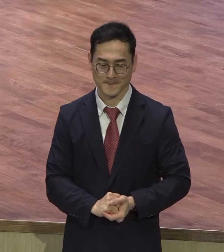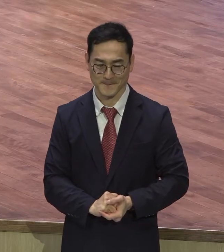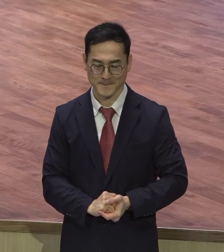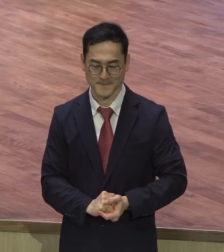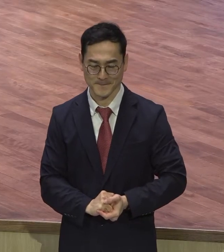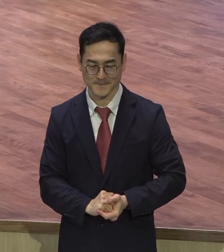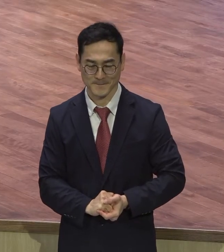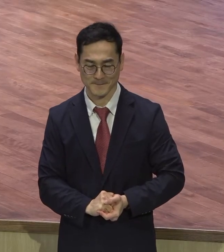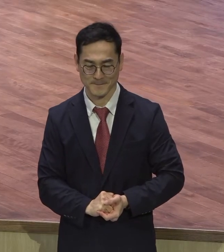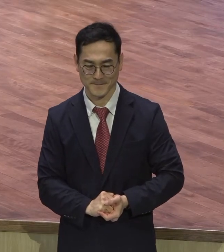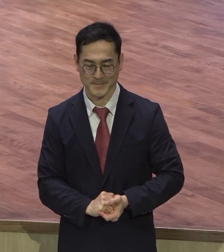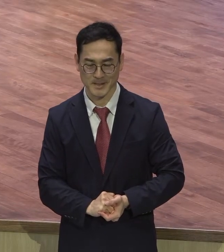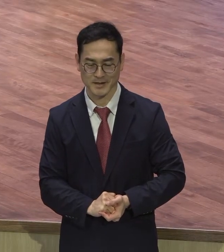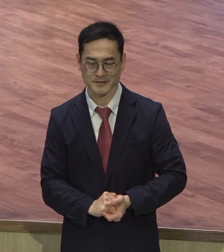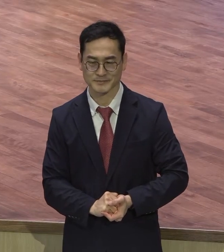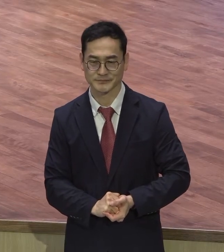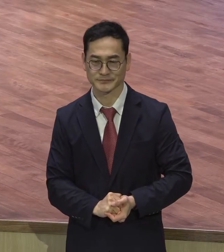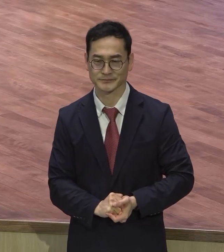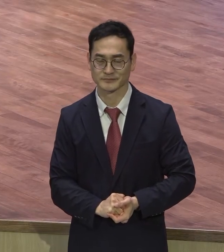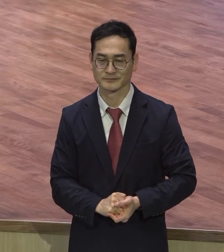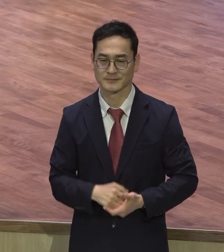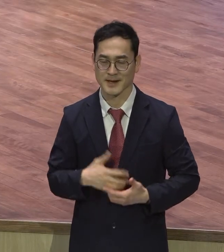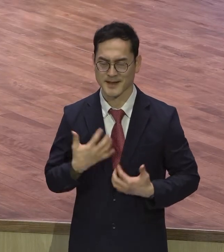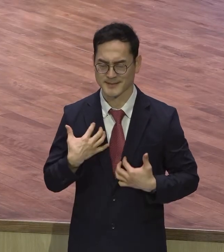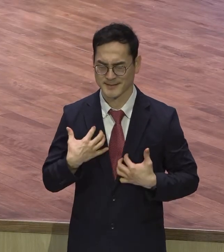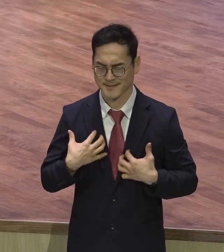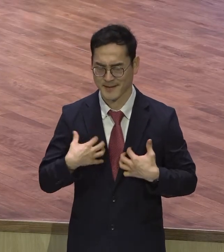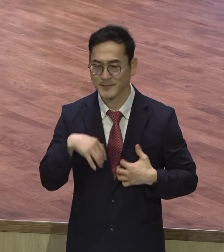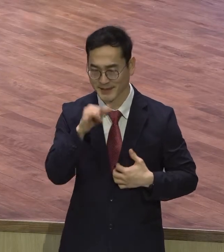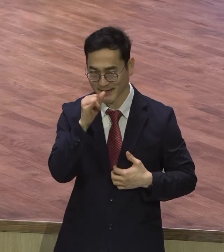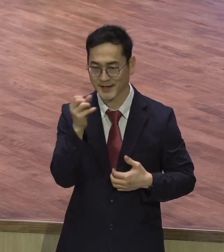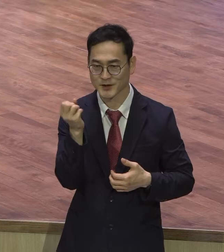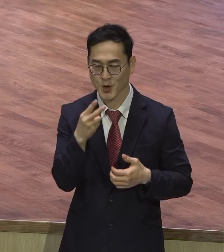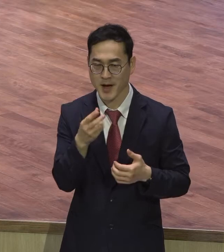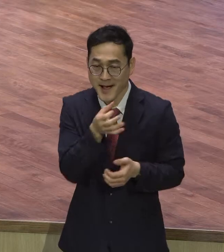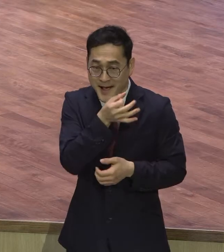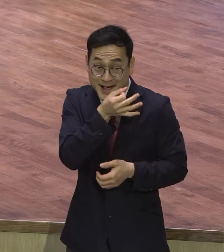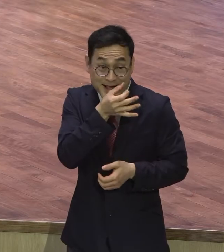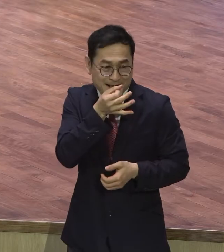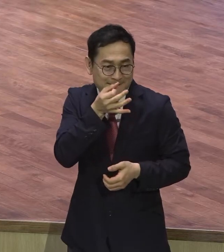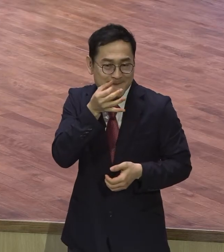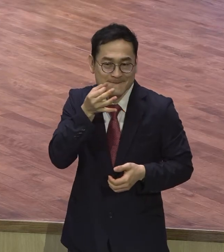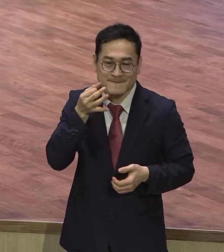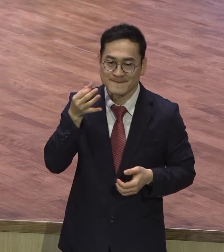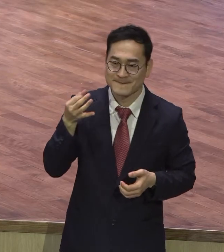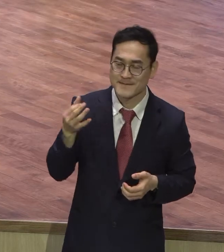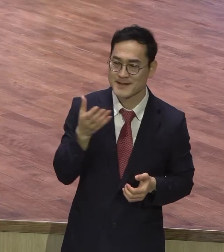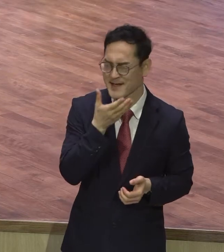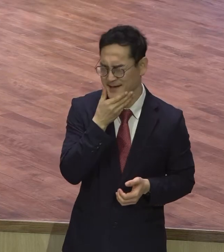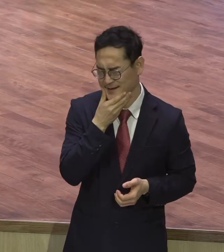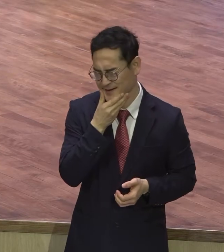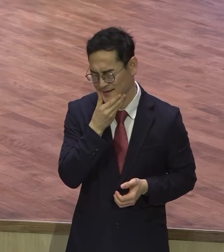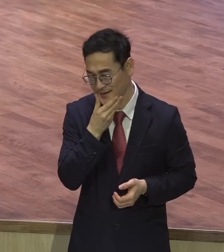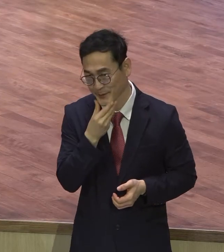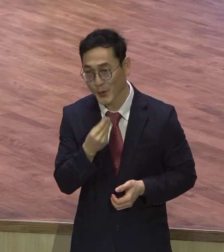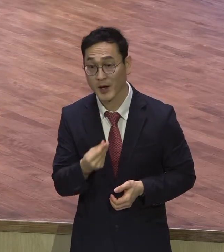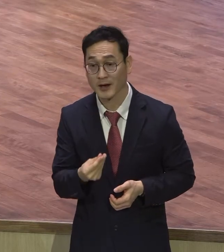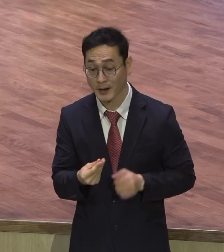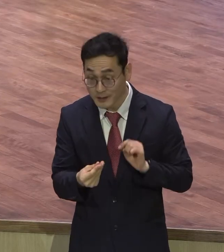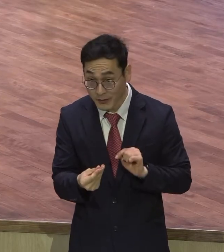재미있게, 재미있게, 재미있게, 또 신나게, 또 행복하게, 그게 성경적,